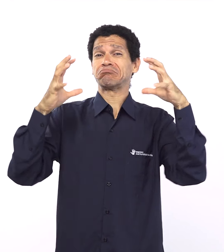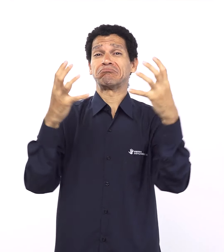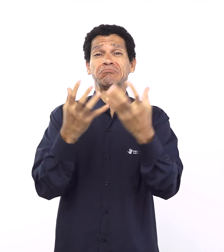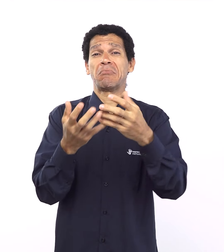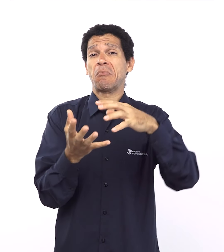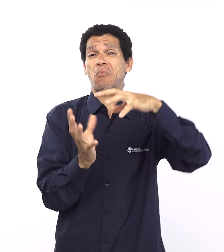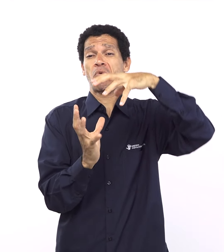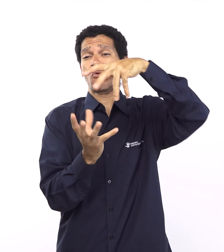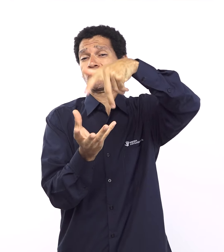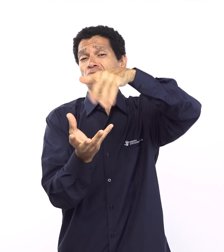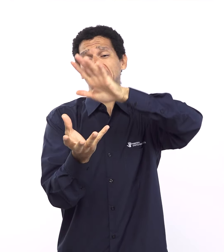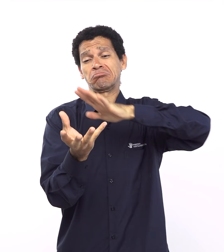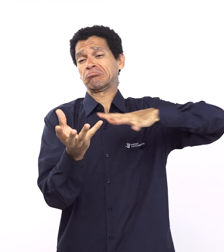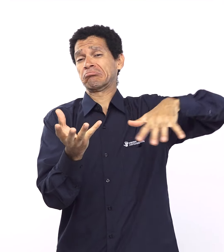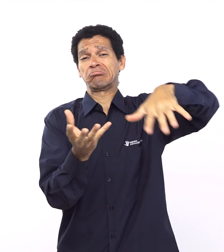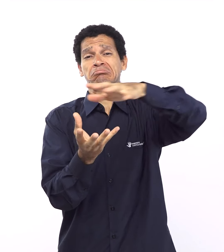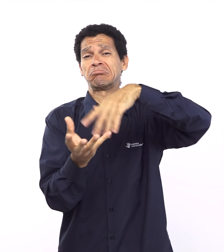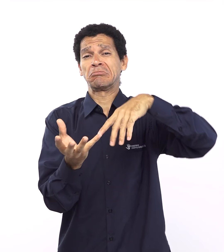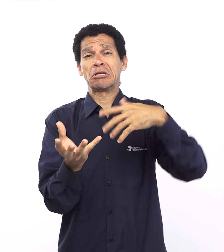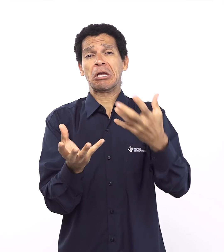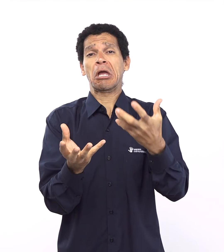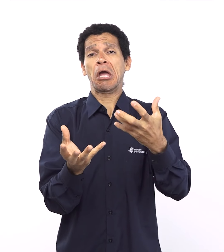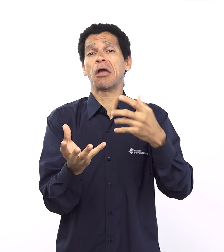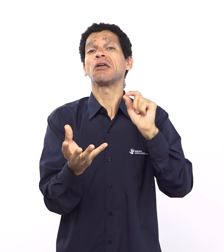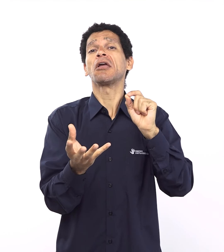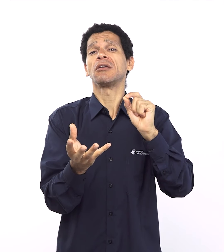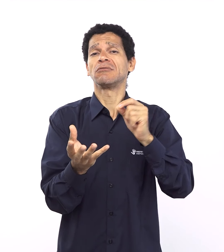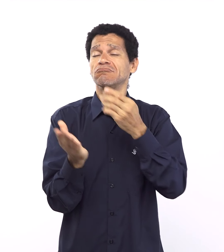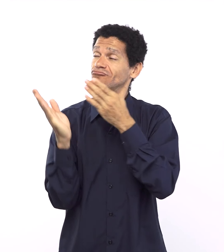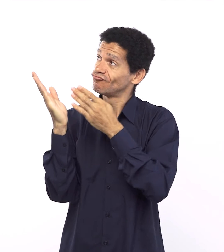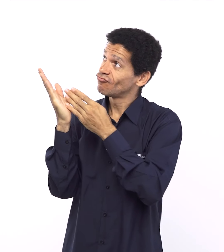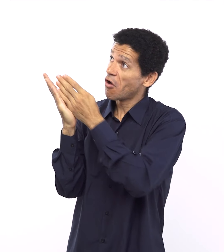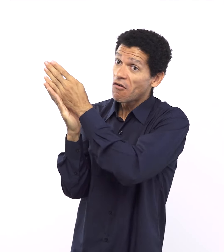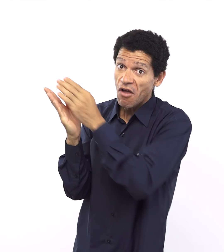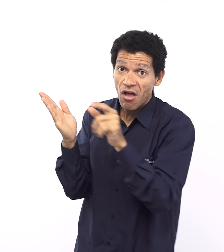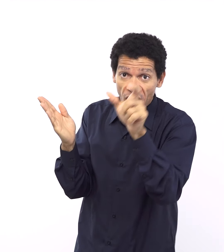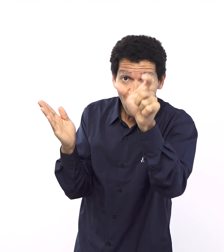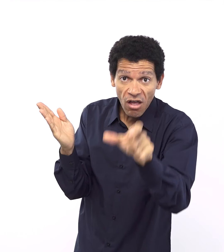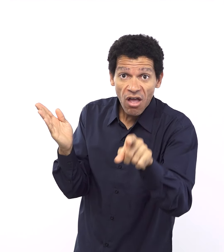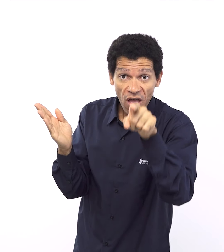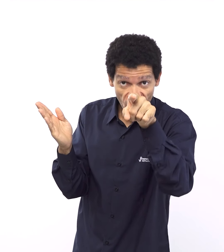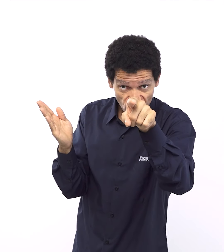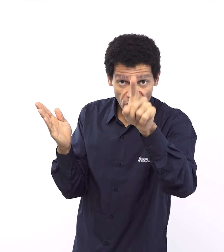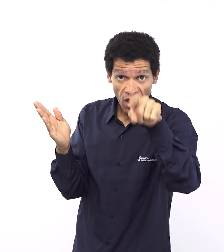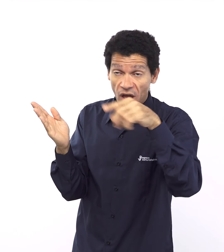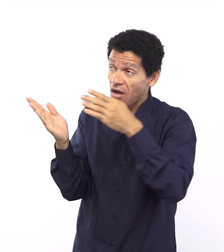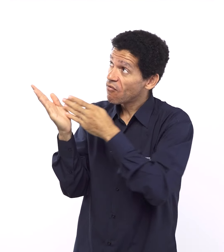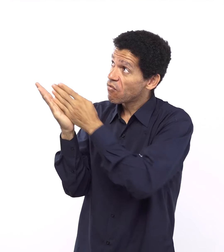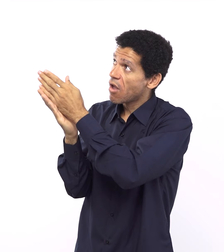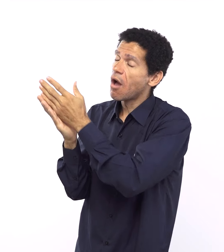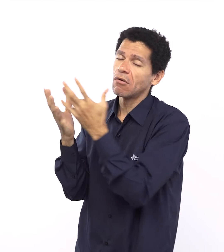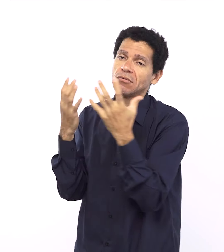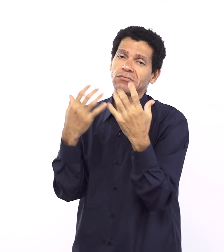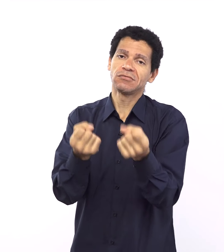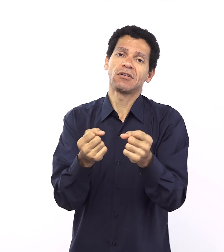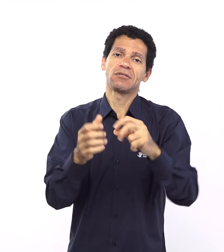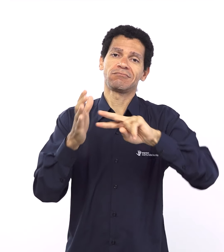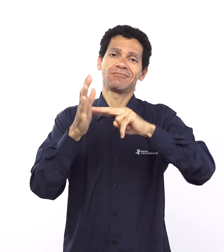com ele de novo no mundo sem dor nem pecado nem nada é a gente poderia partir assim para considerações finais